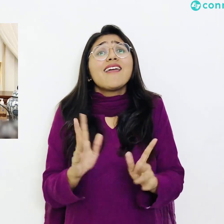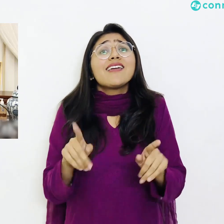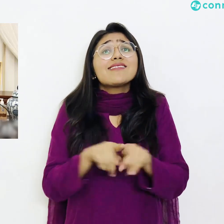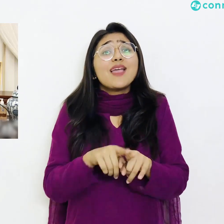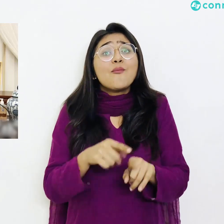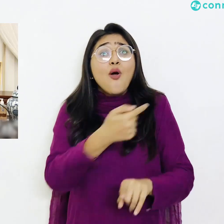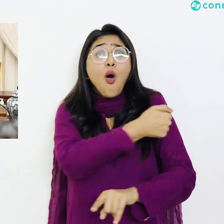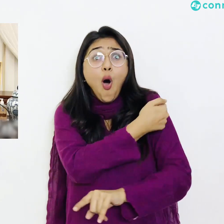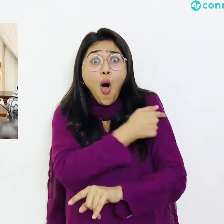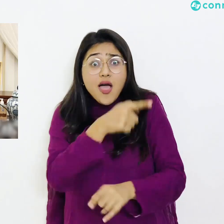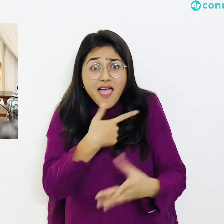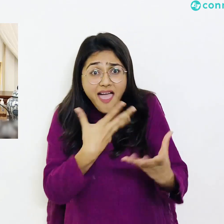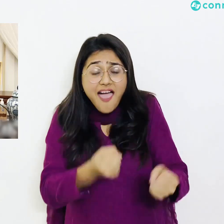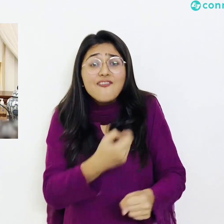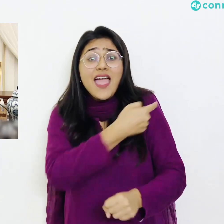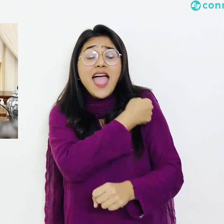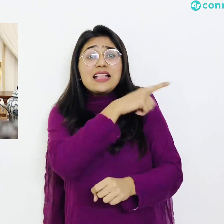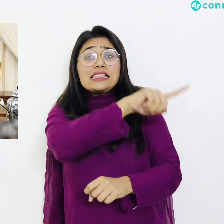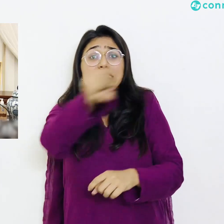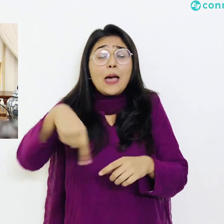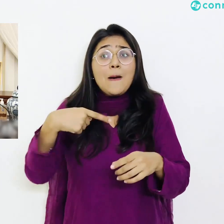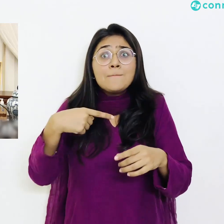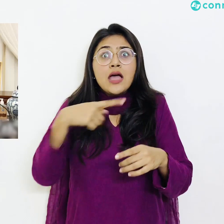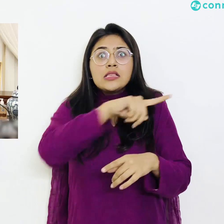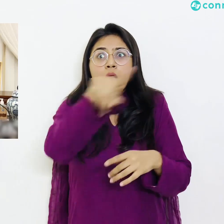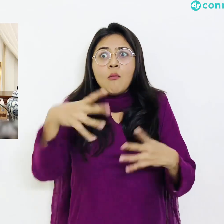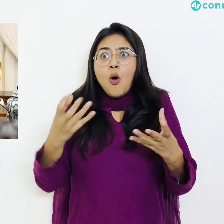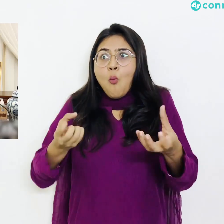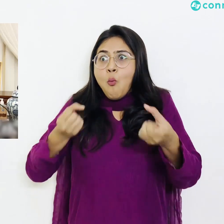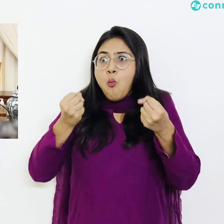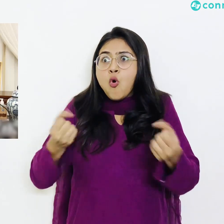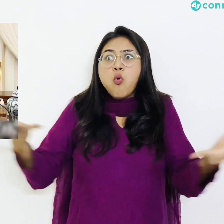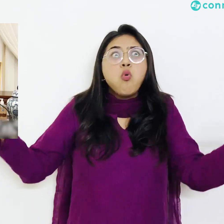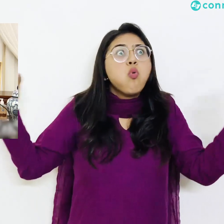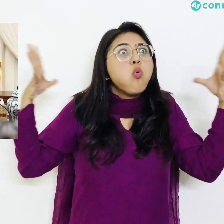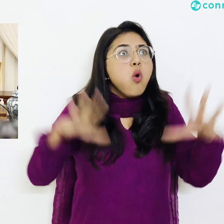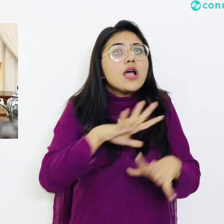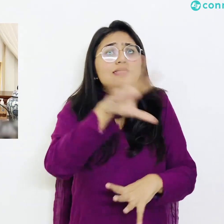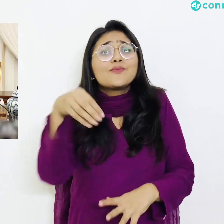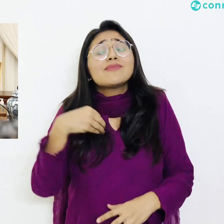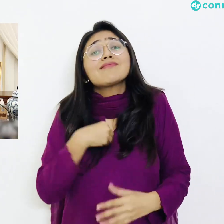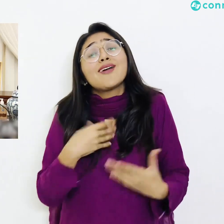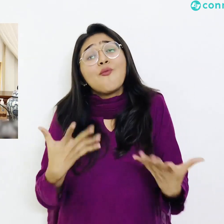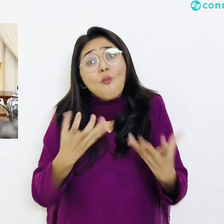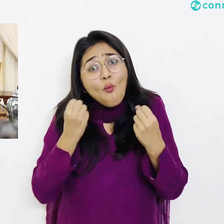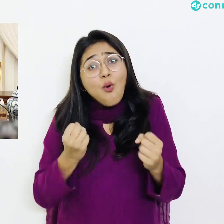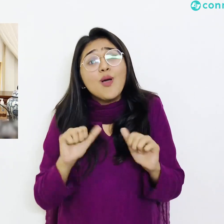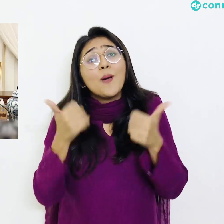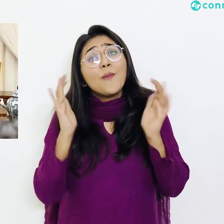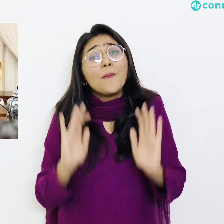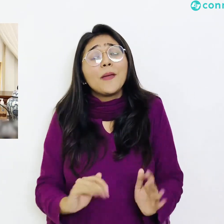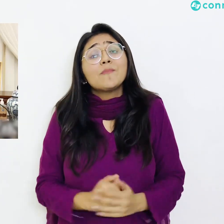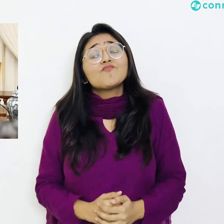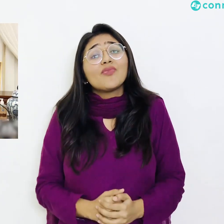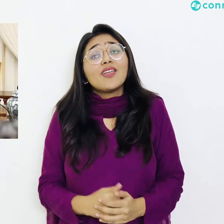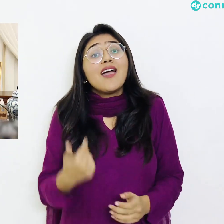اسپتال جو ہمارا ہیلتھ سسٹم ہے وہ کلیپس کر جائے ایک بار پھر میں بتا دوں کہ حکومت سن نے